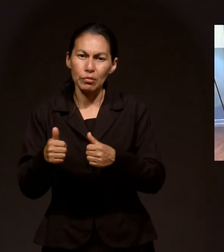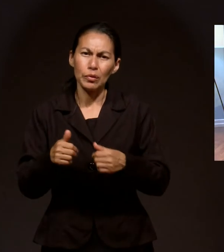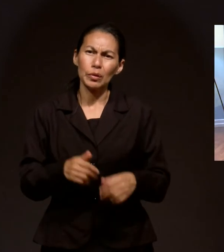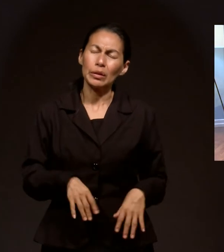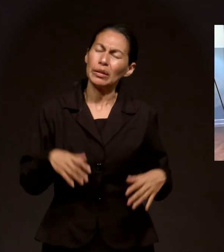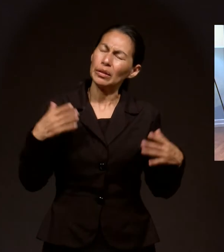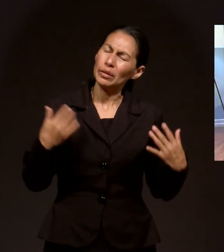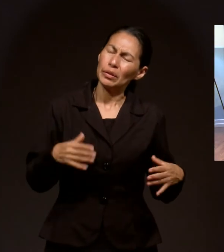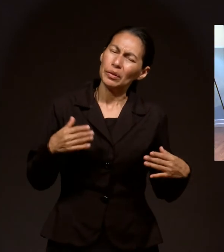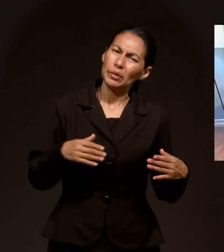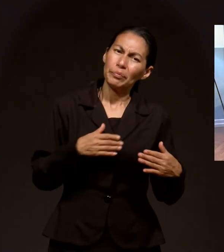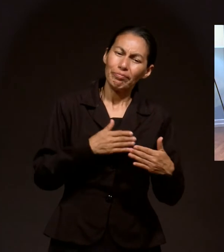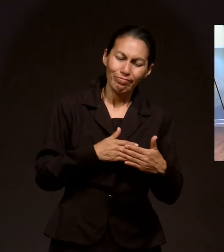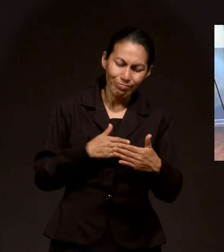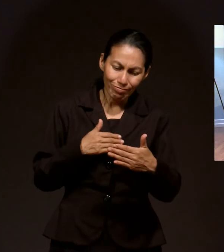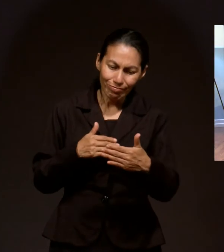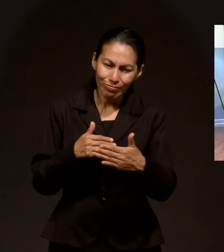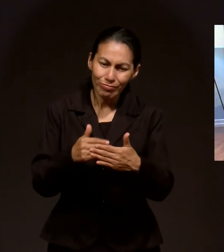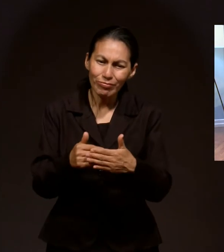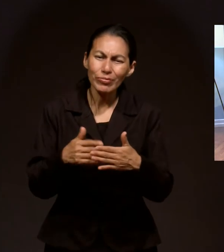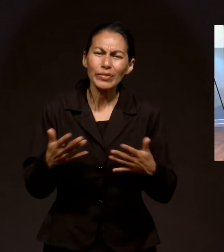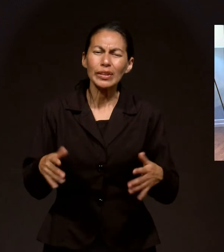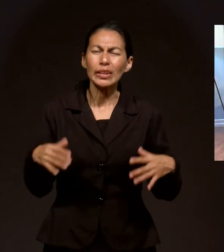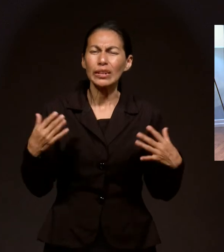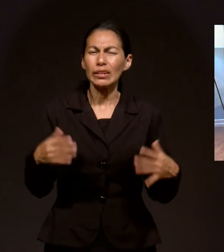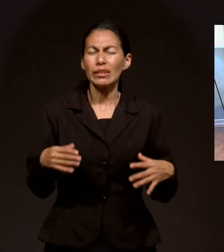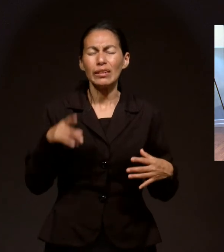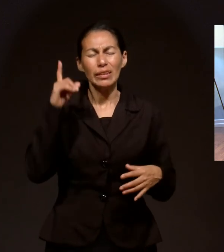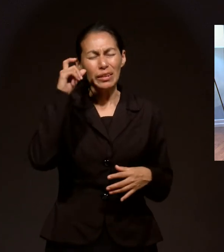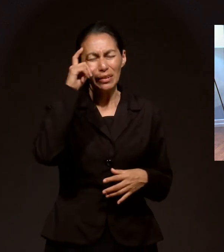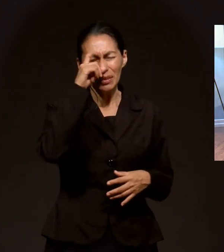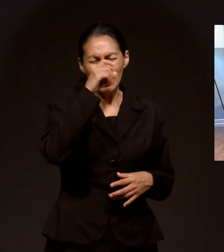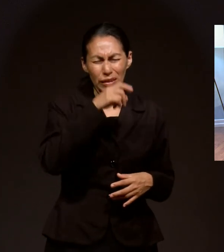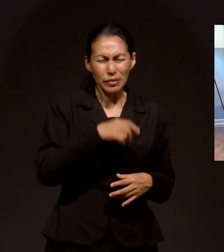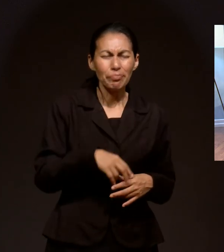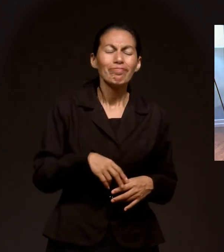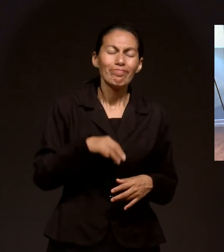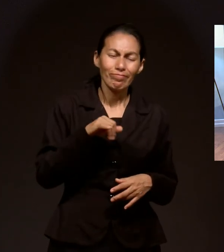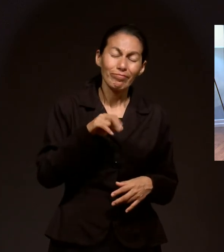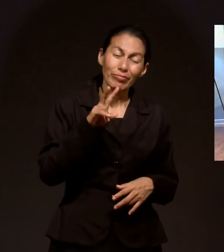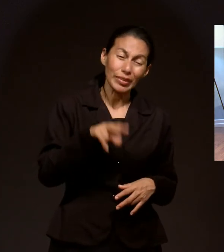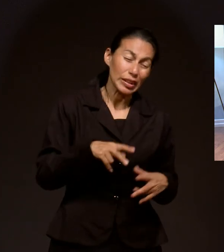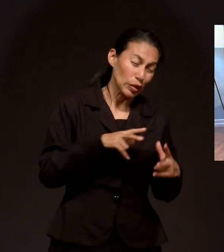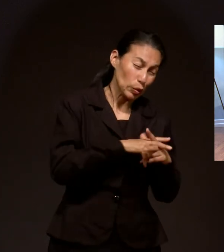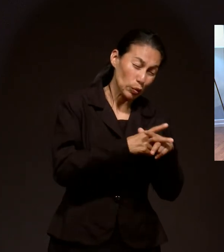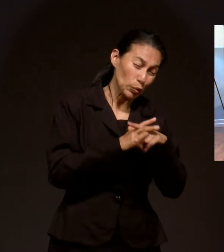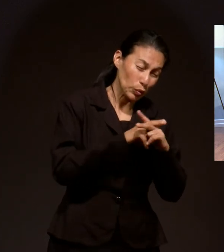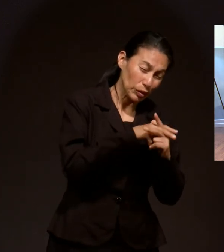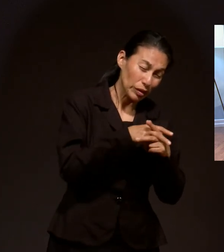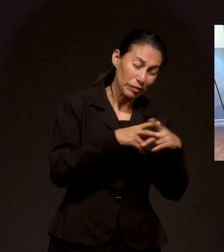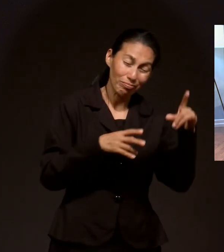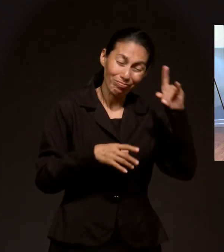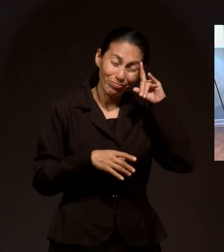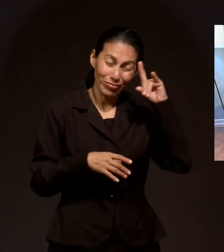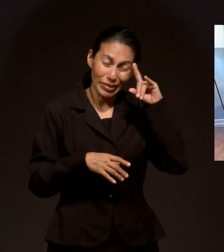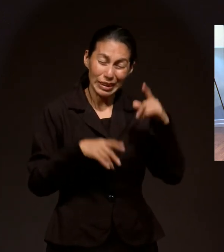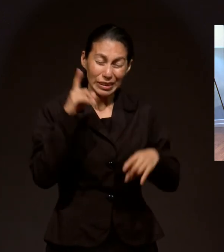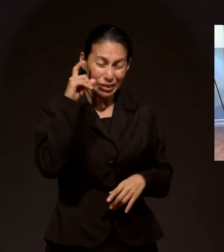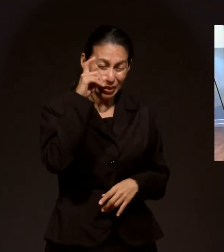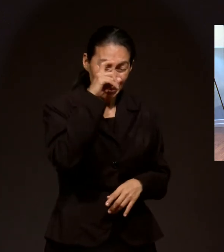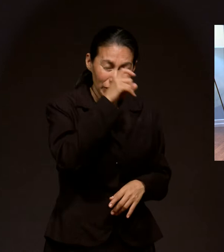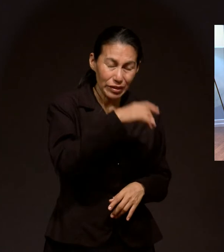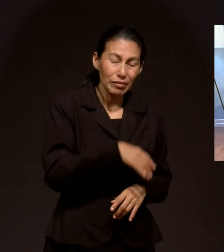es interesantísimo. Es una lucha con el enemigo, la más grande lucha, ¿no es cierto?